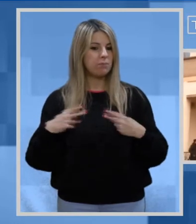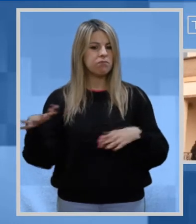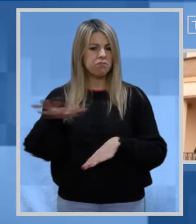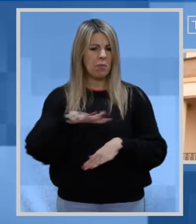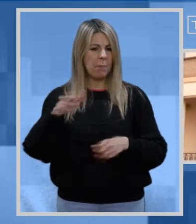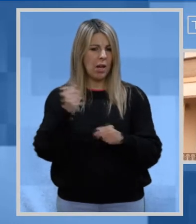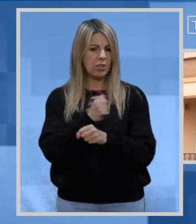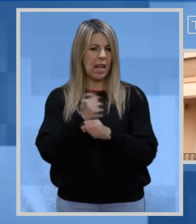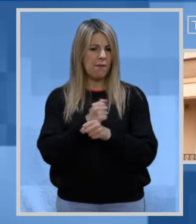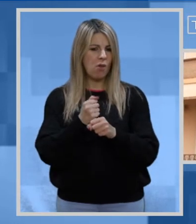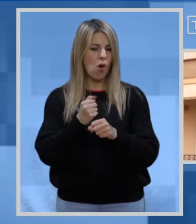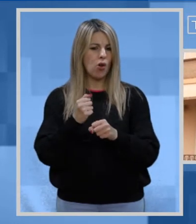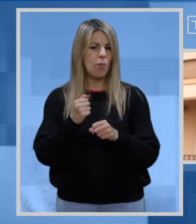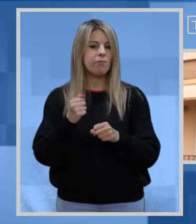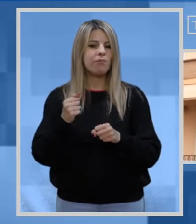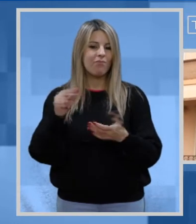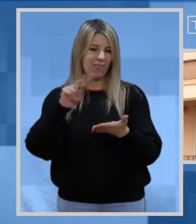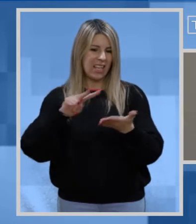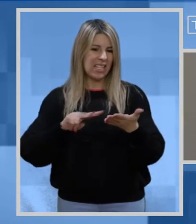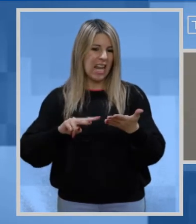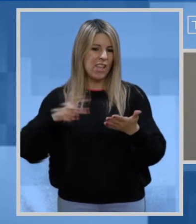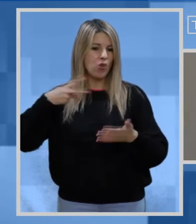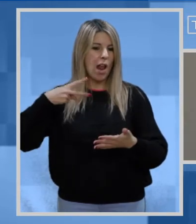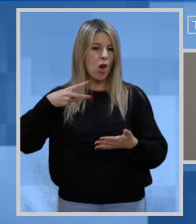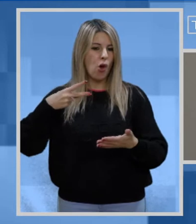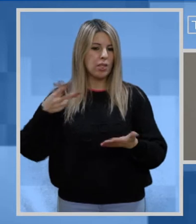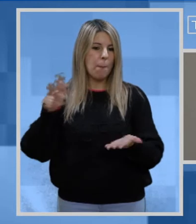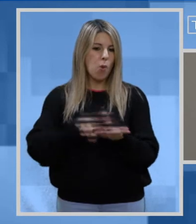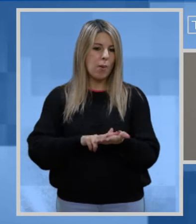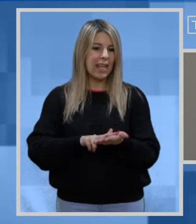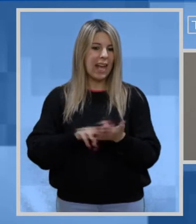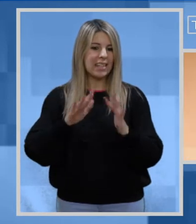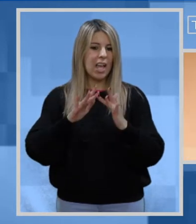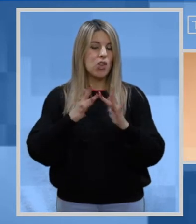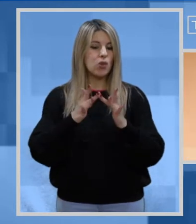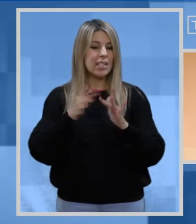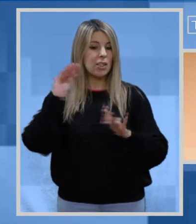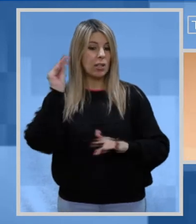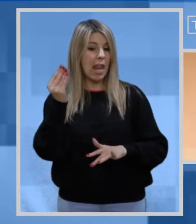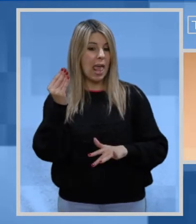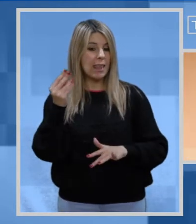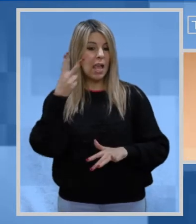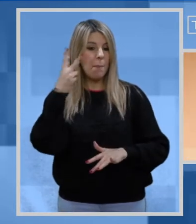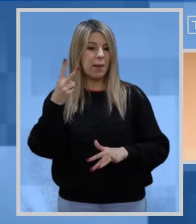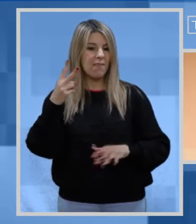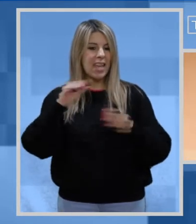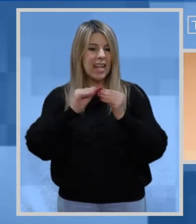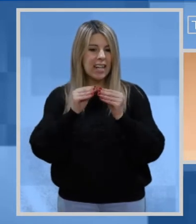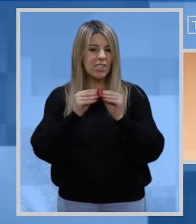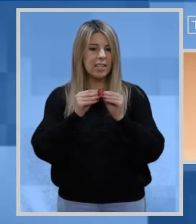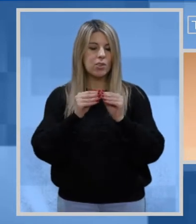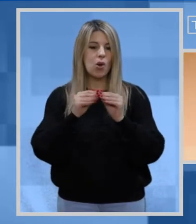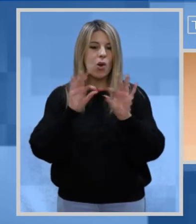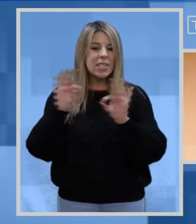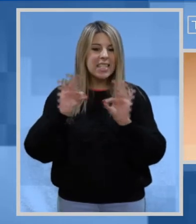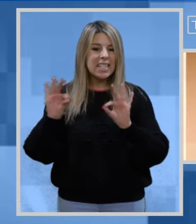Il piano di lavoro, si legge in una nota pubblicata sul sito dell'ente prevede la realizzazione di un